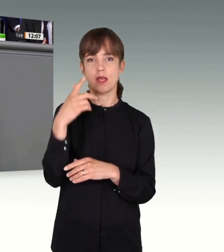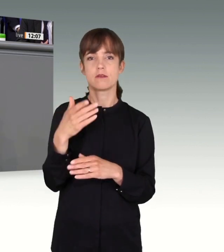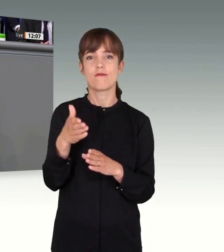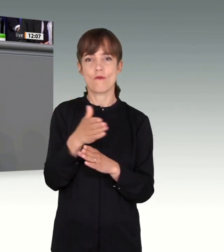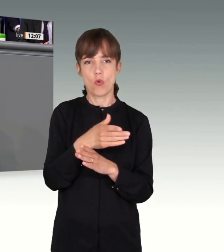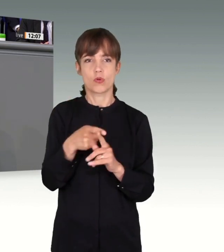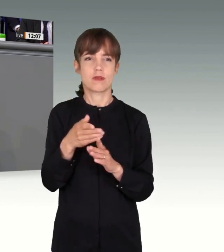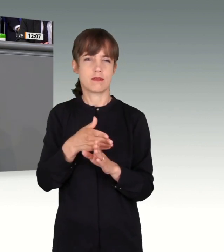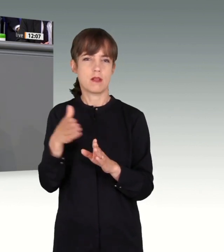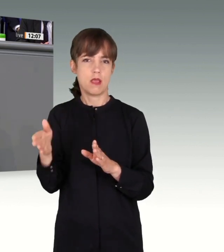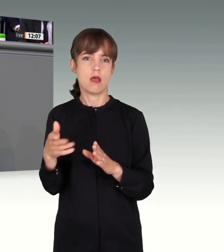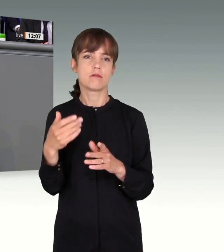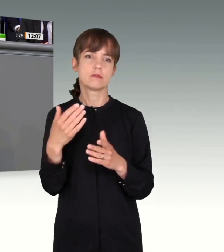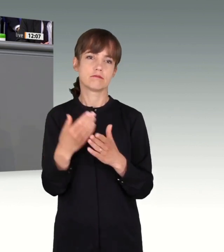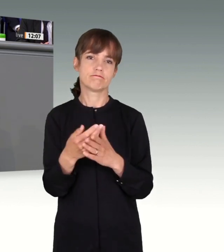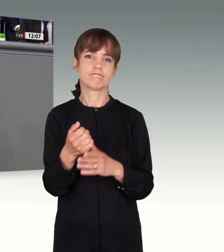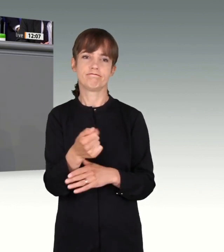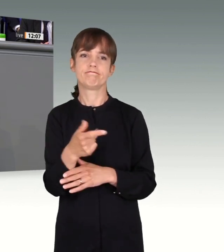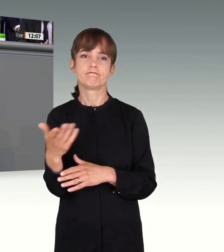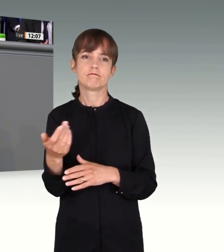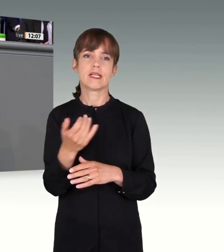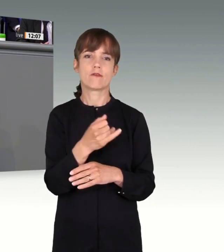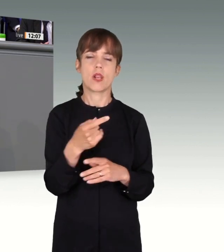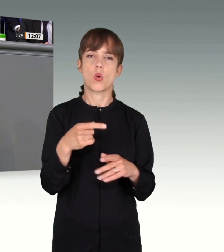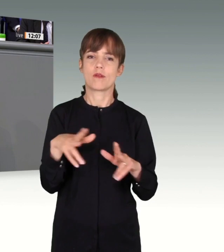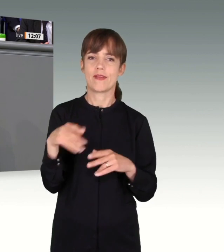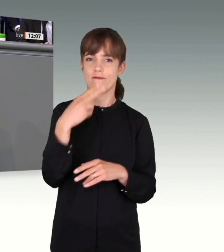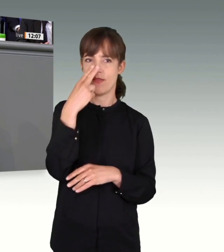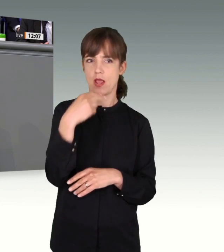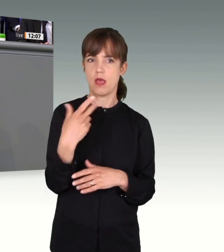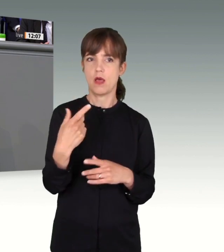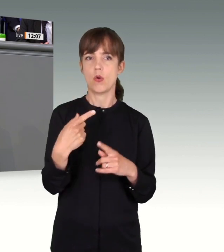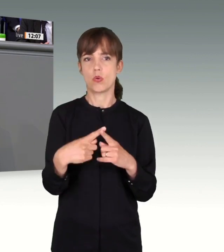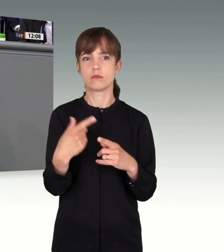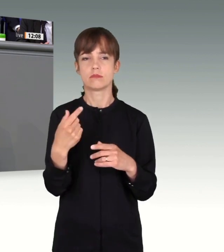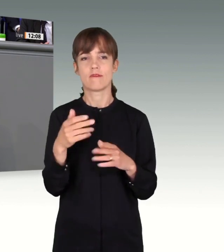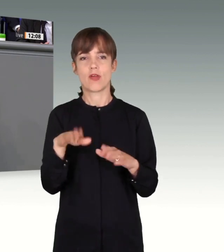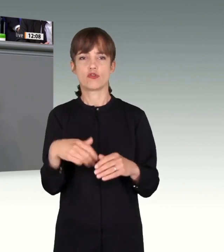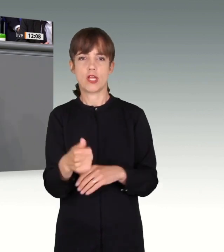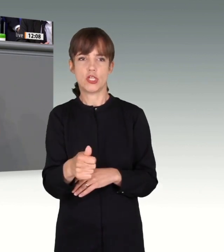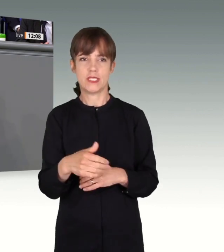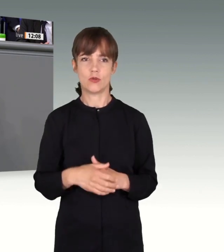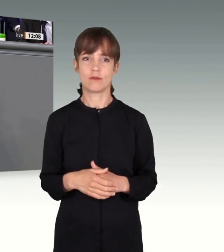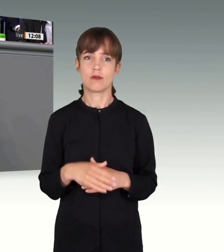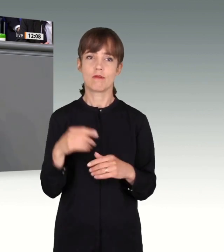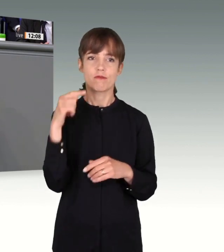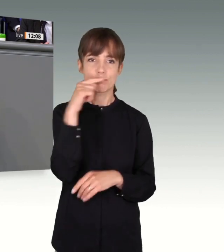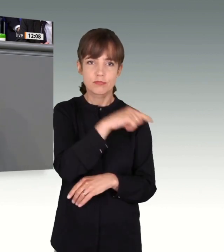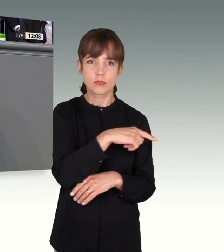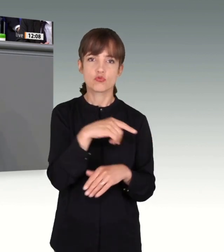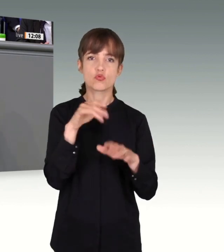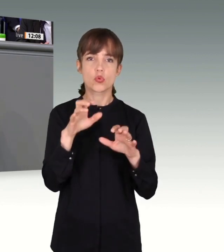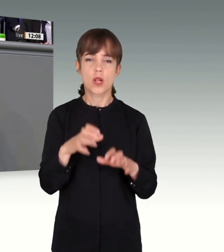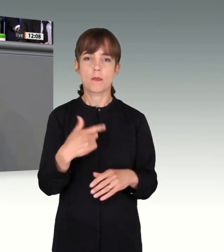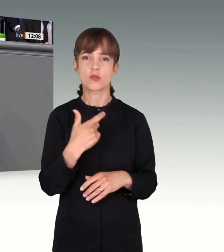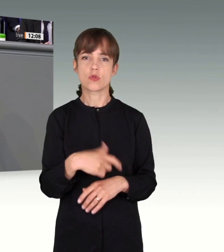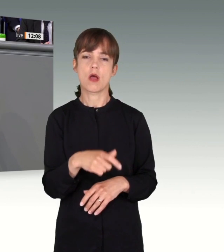und seine Abschiebung konsequent betrieben werden müssen. Damit komme ich für mich zu dem traurigen Ergebnis, dass